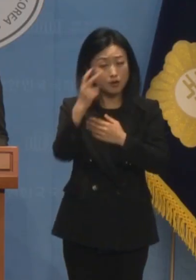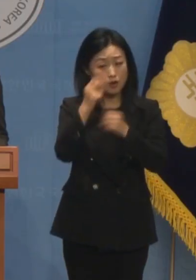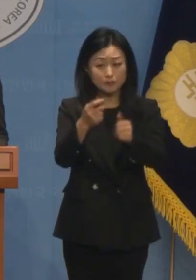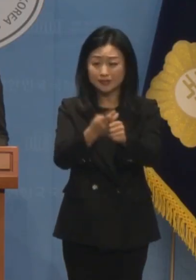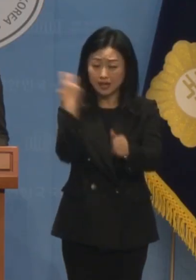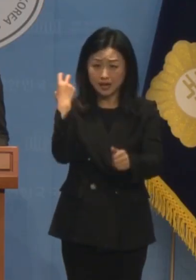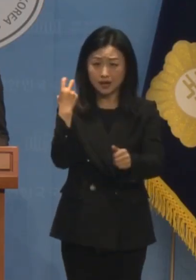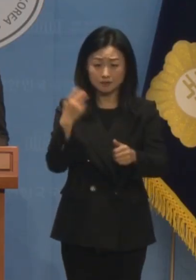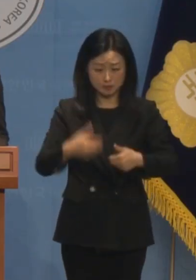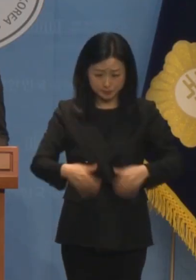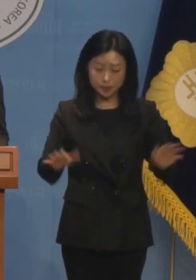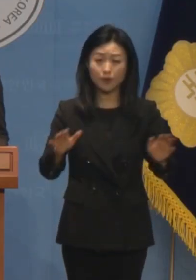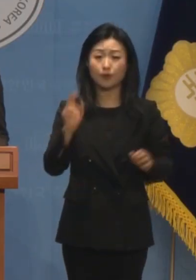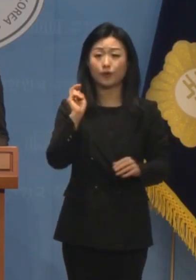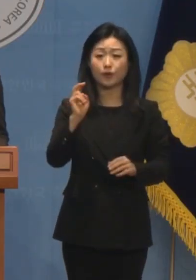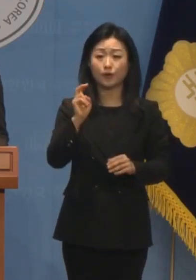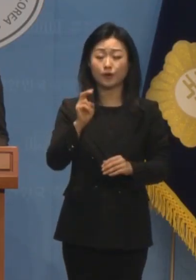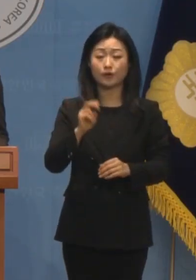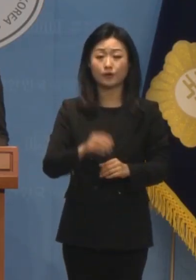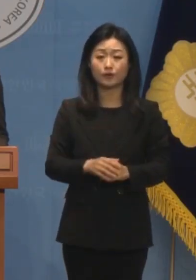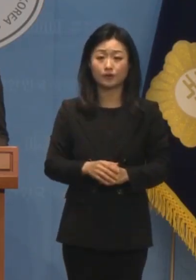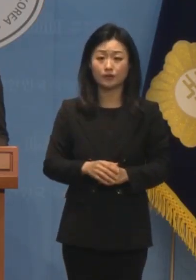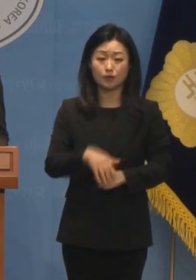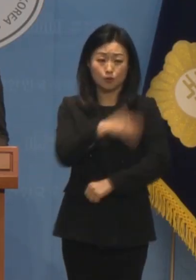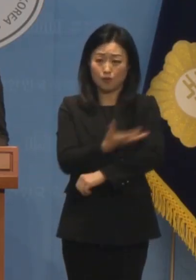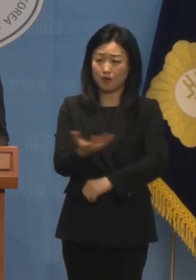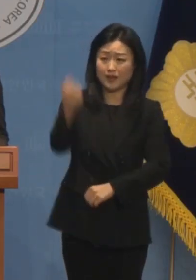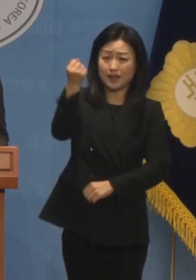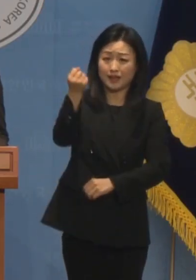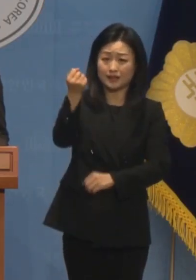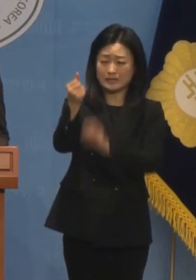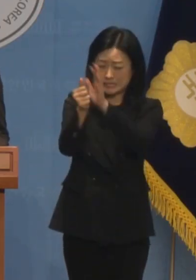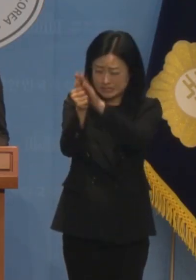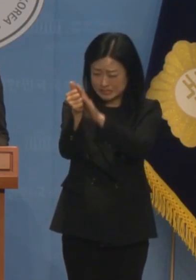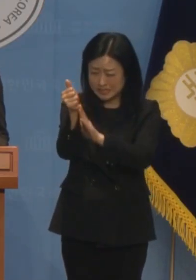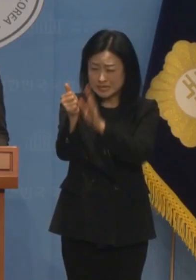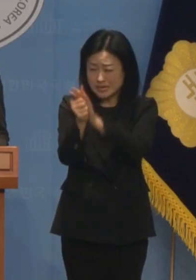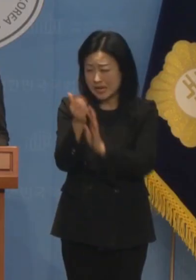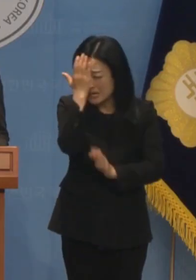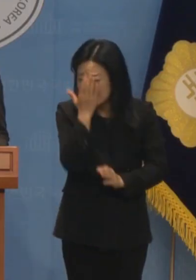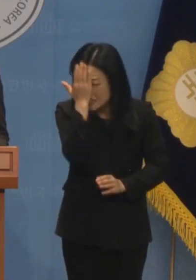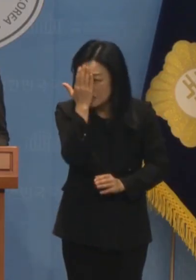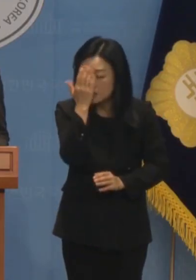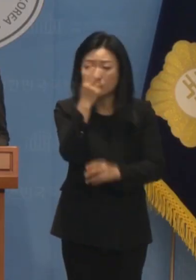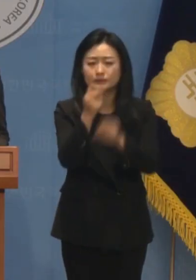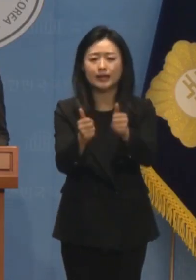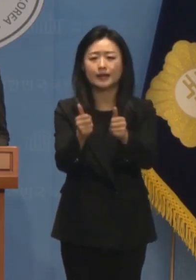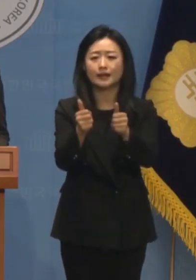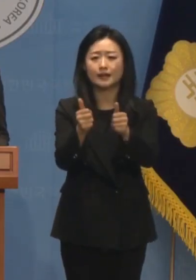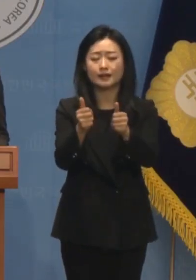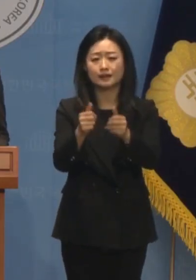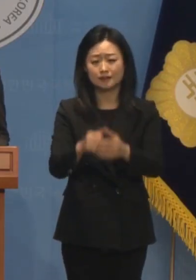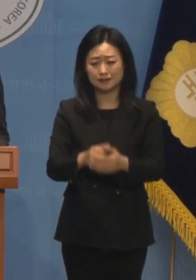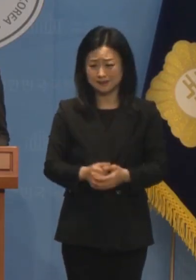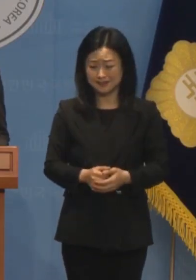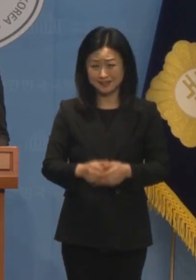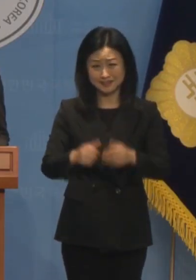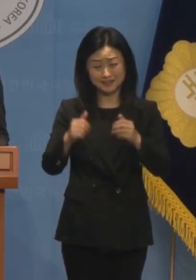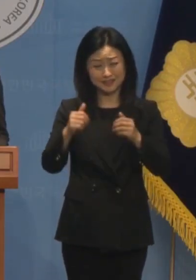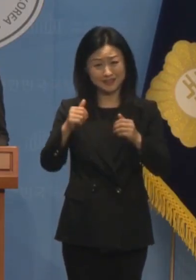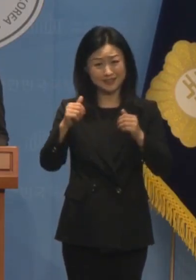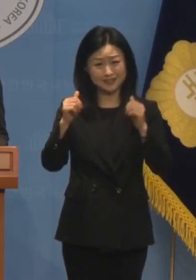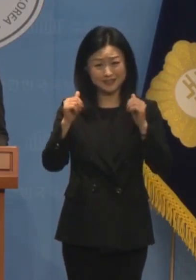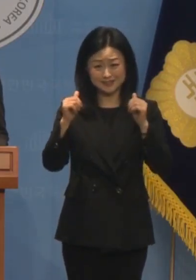살아있는 권력의 면죄부나 남발하는 검찰이 사법 정의를 지킨다고 믿는 국민은 아무도